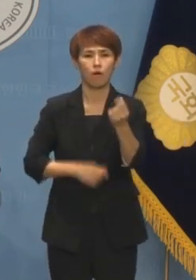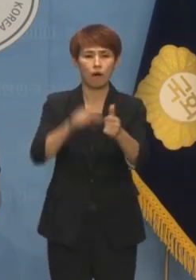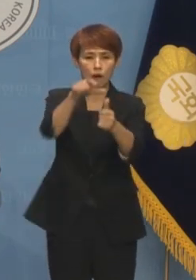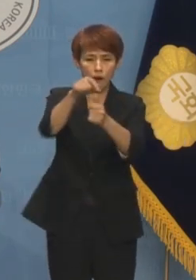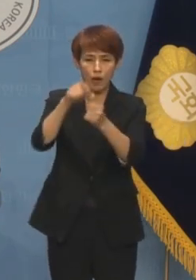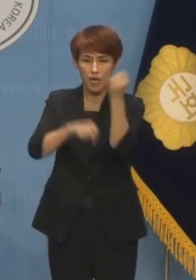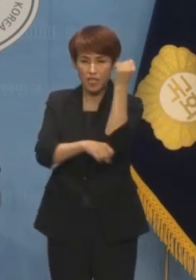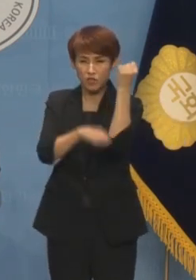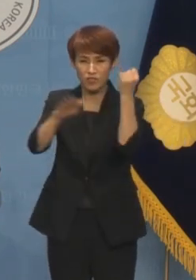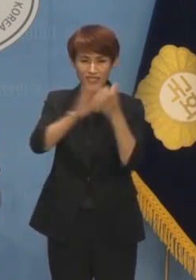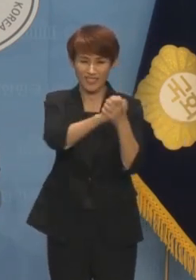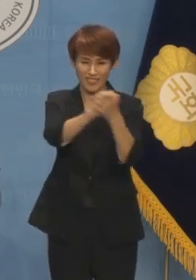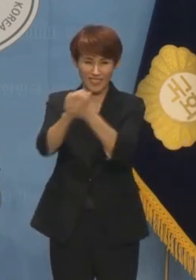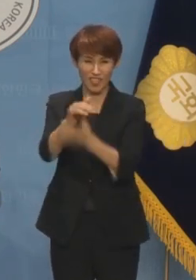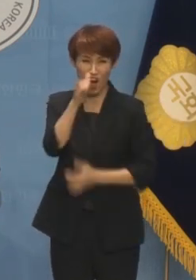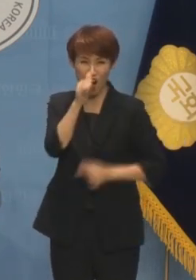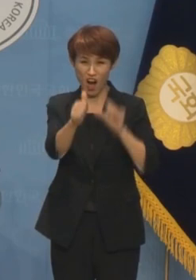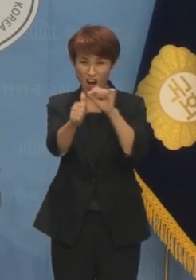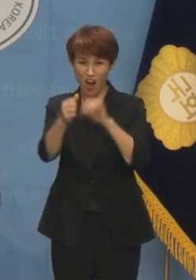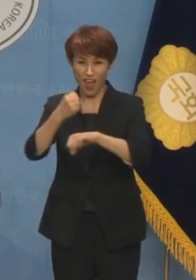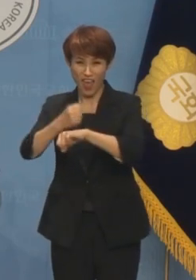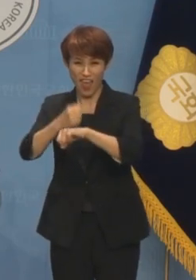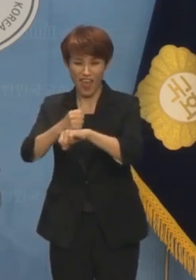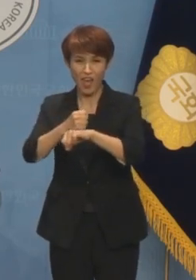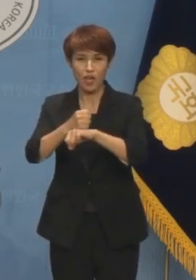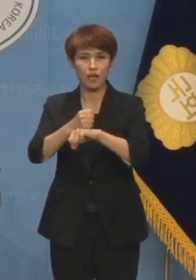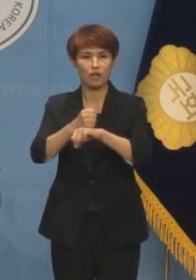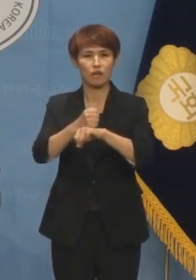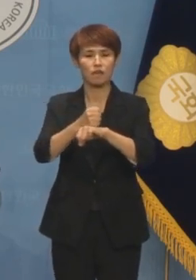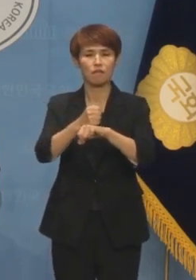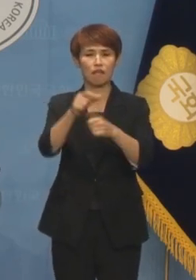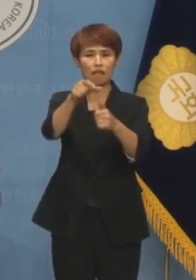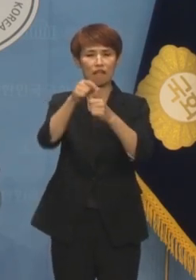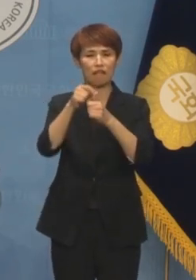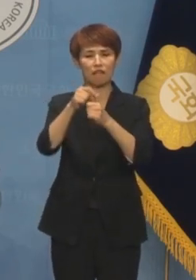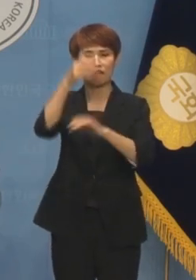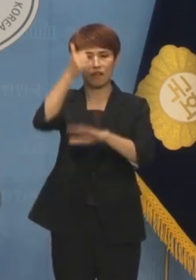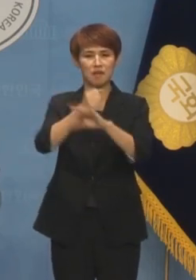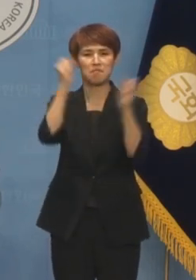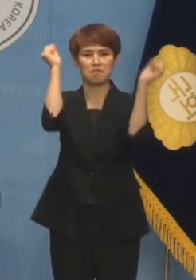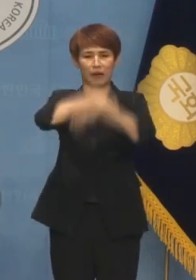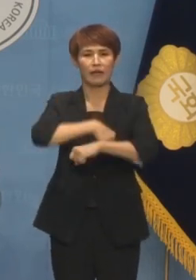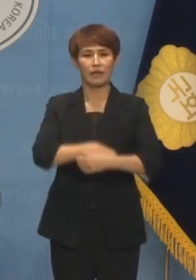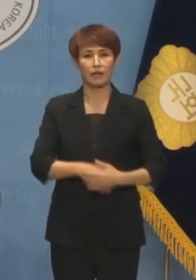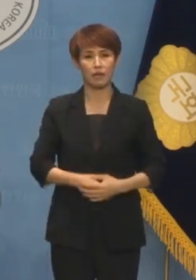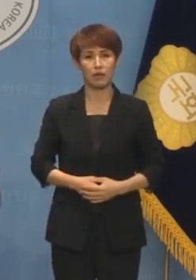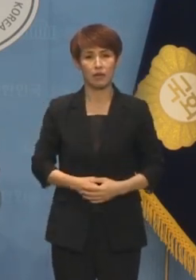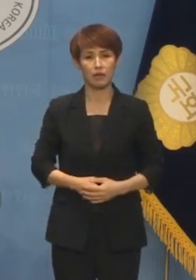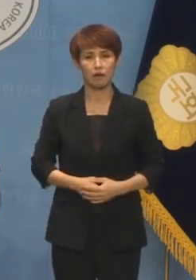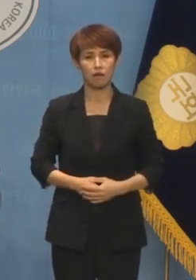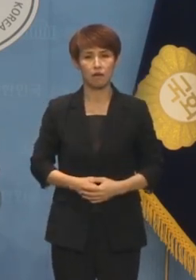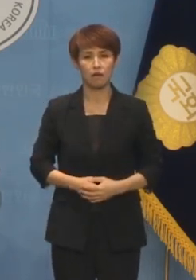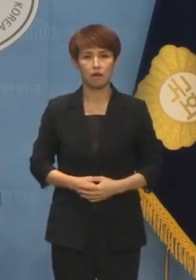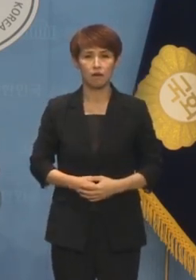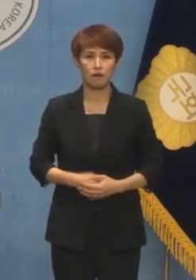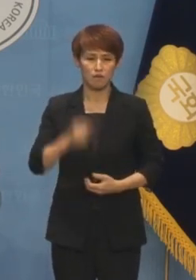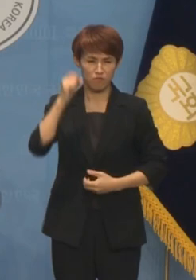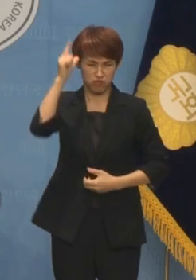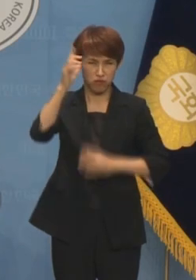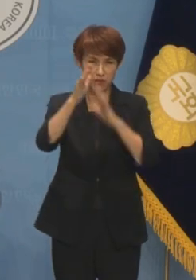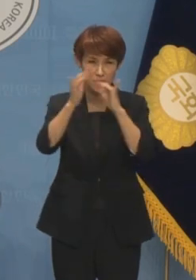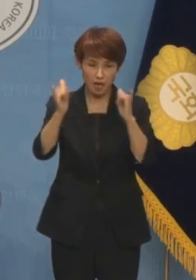친소관계가 되면 인사가 망사가 되는 겁니다 혹시나 인재마저